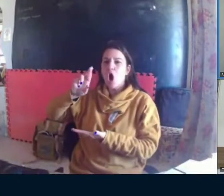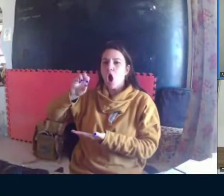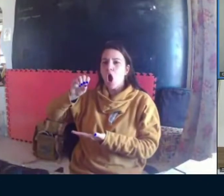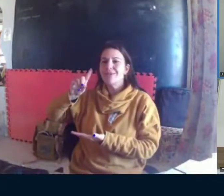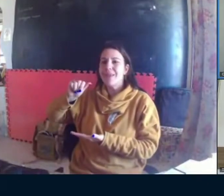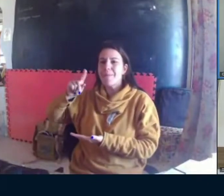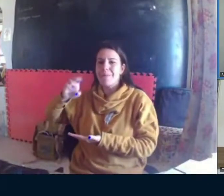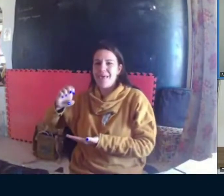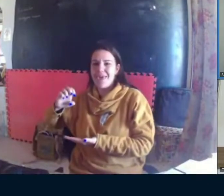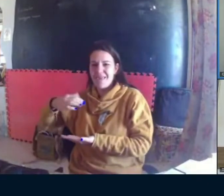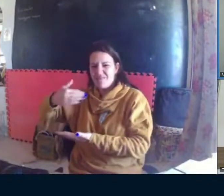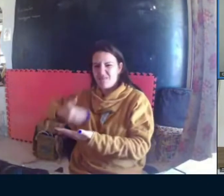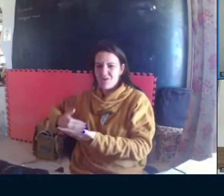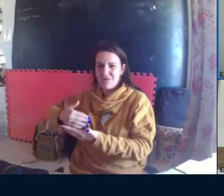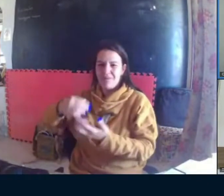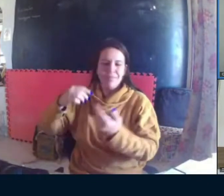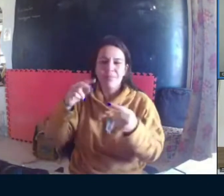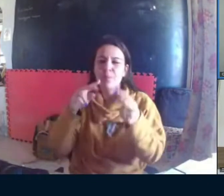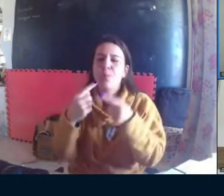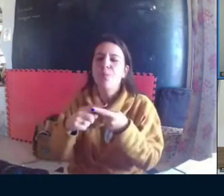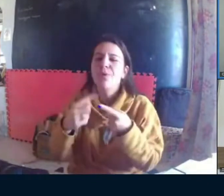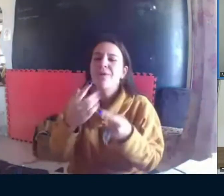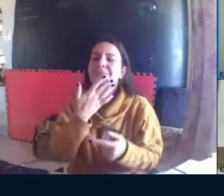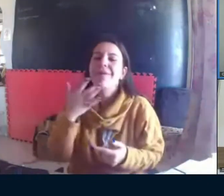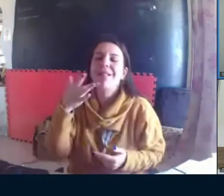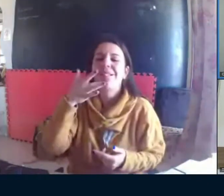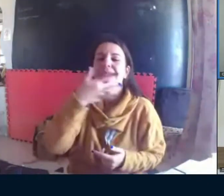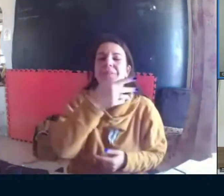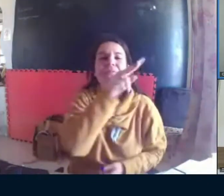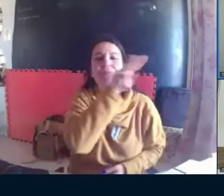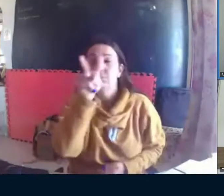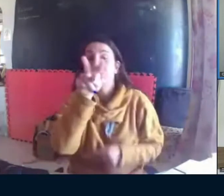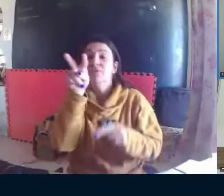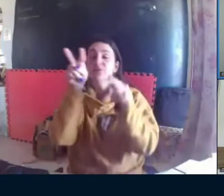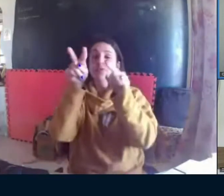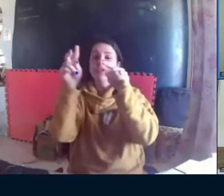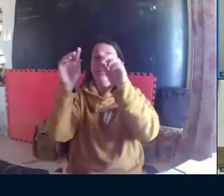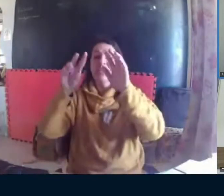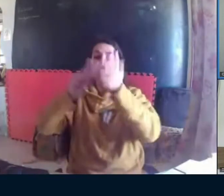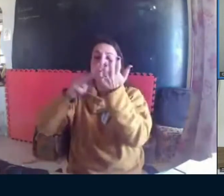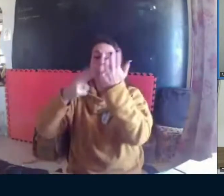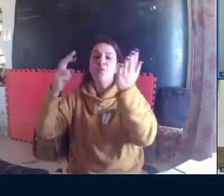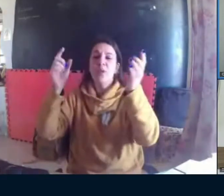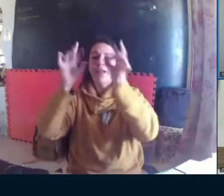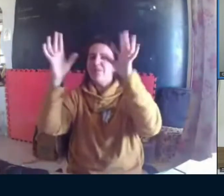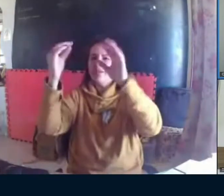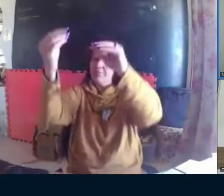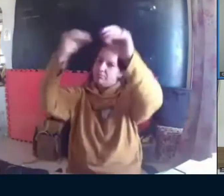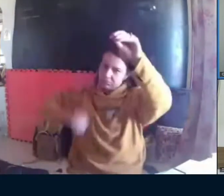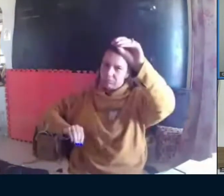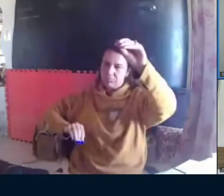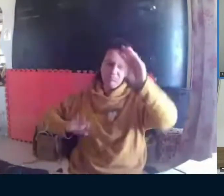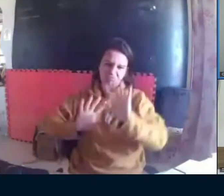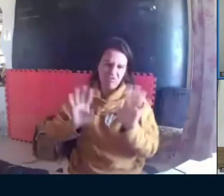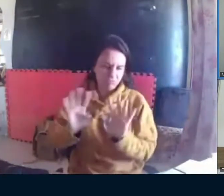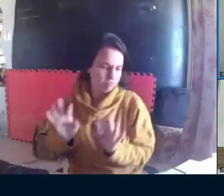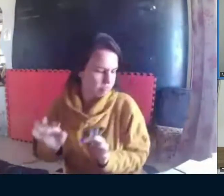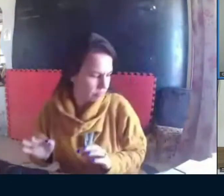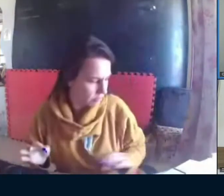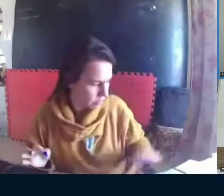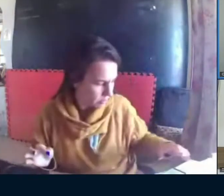então colocar como na nota, na tradução livre. Por quê? Porque é mais confortável você ler